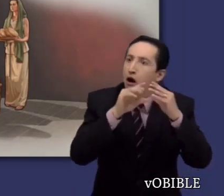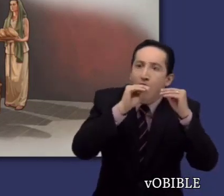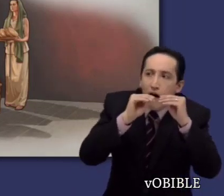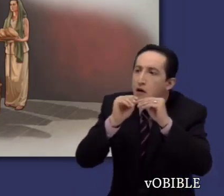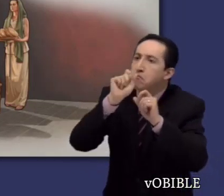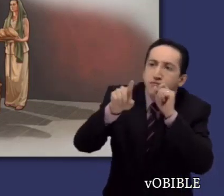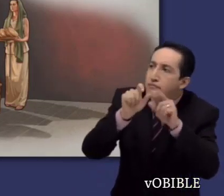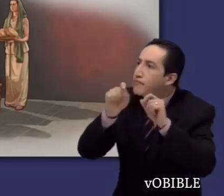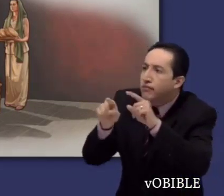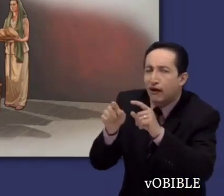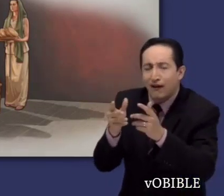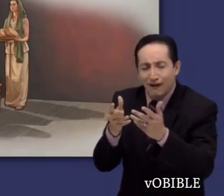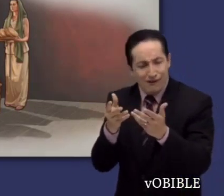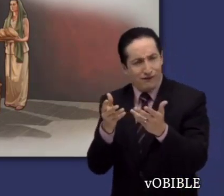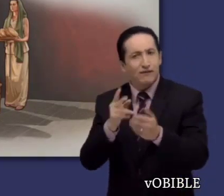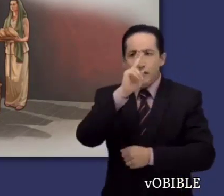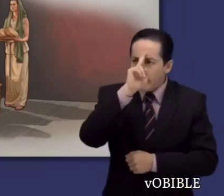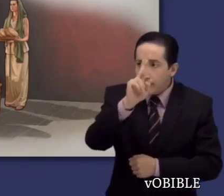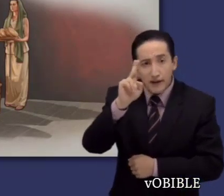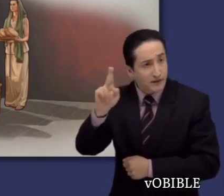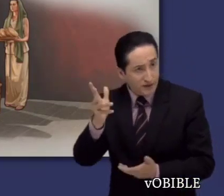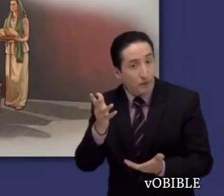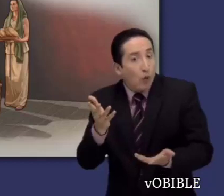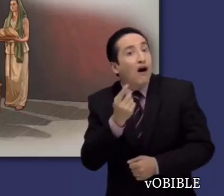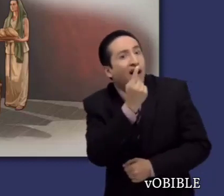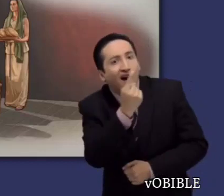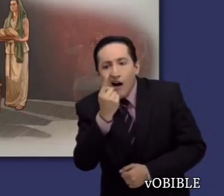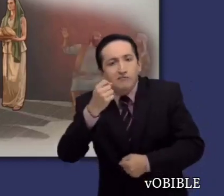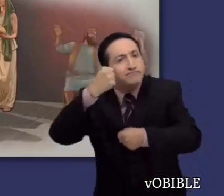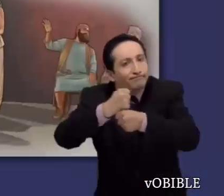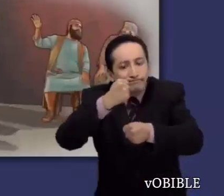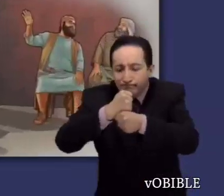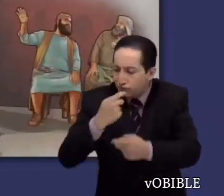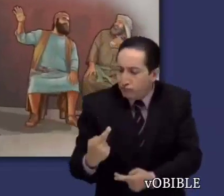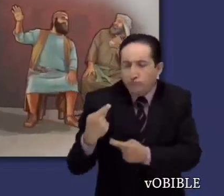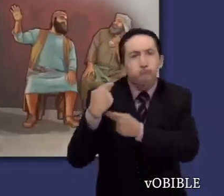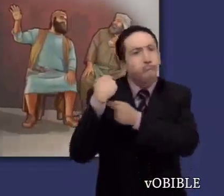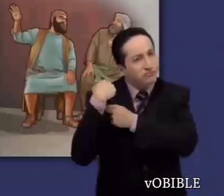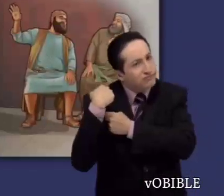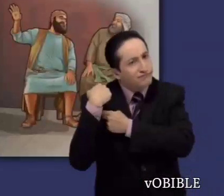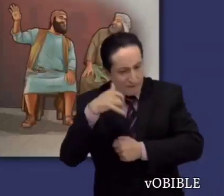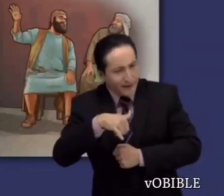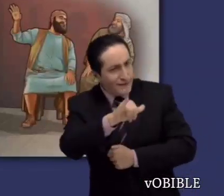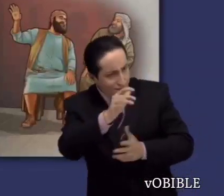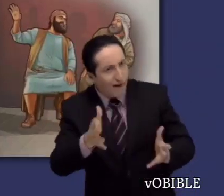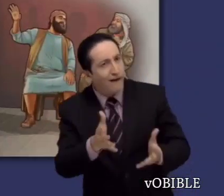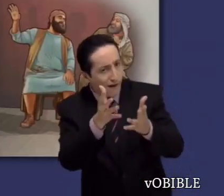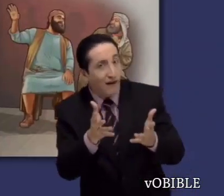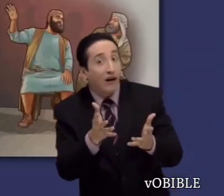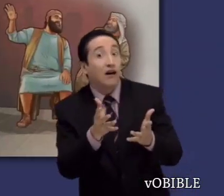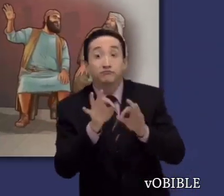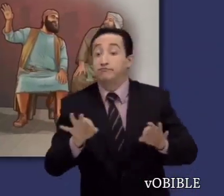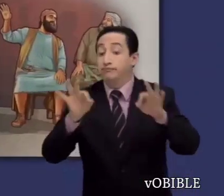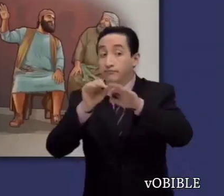trabajar para cubrir sus necesidades. Esos consejos todavía eran necesarios. Al parecer, algunos seguían metiéndose en